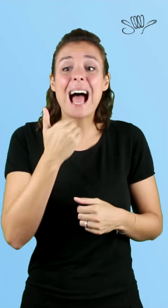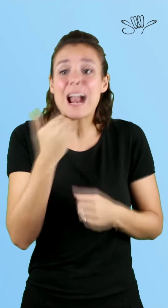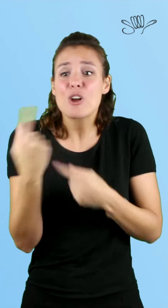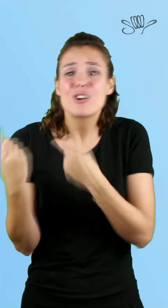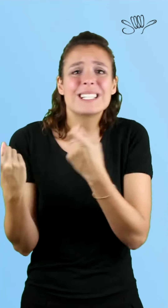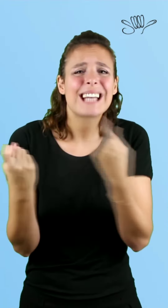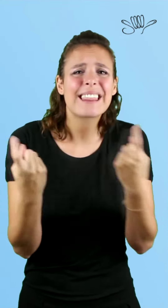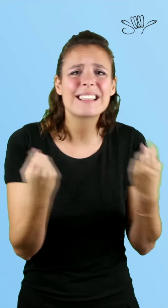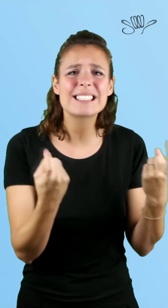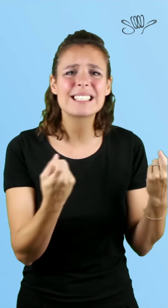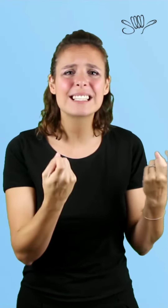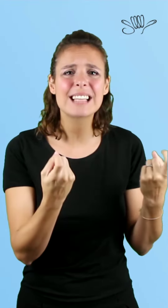¿Necesitas algo?